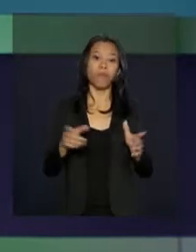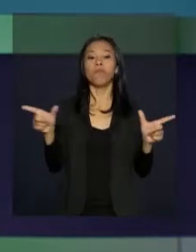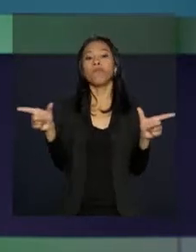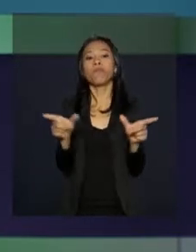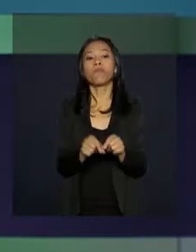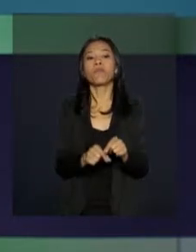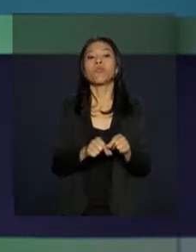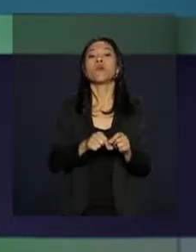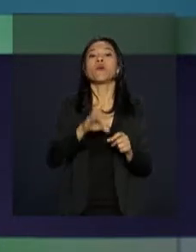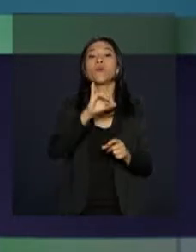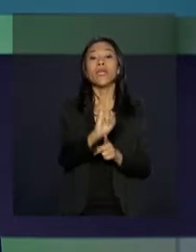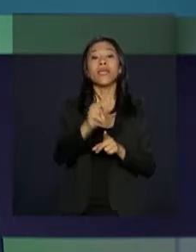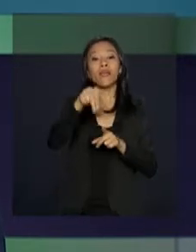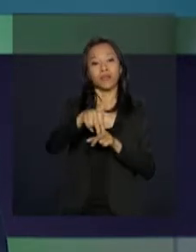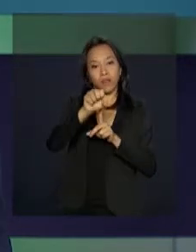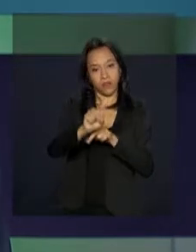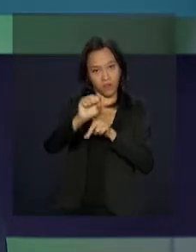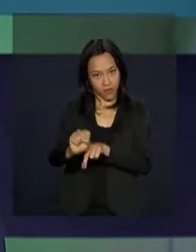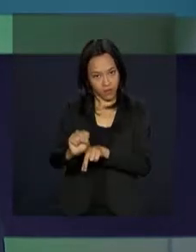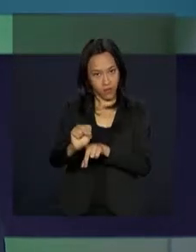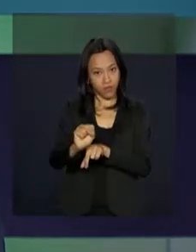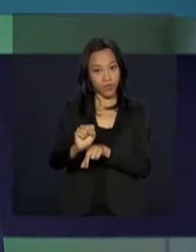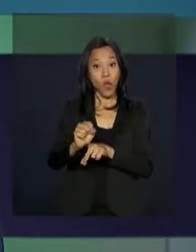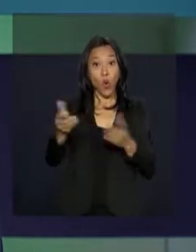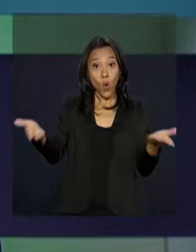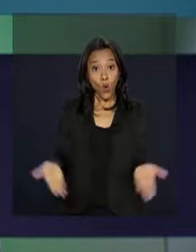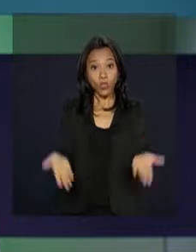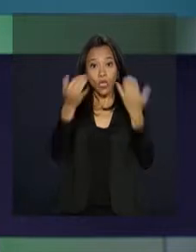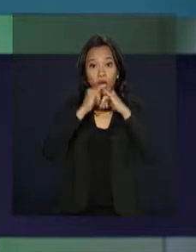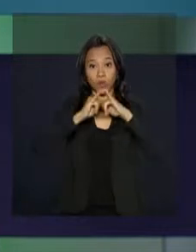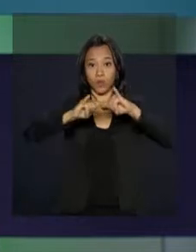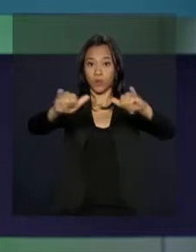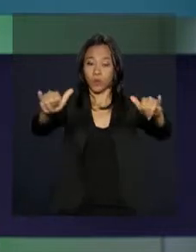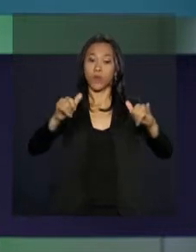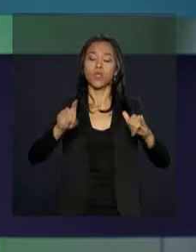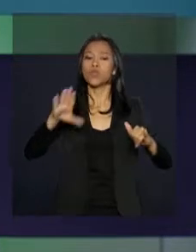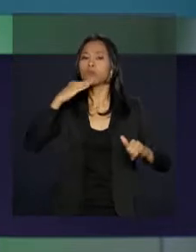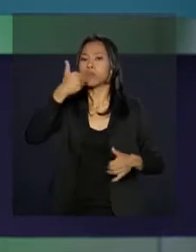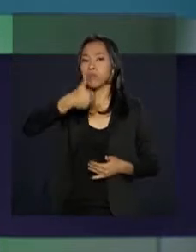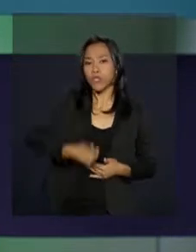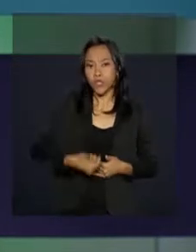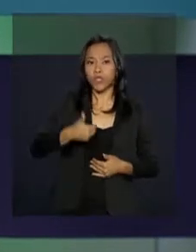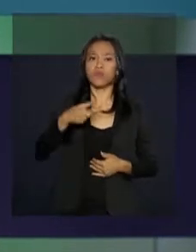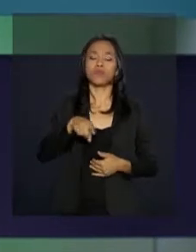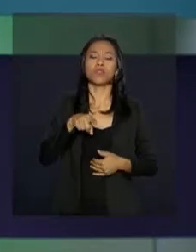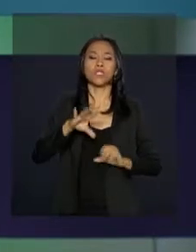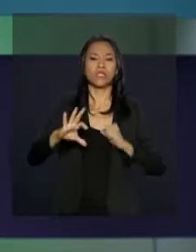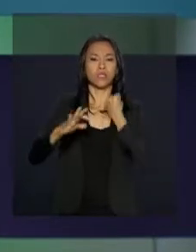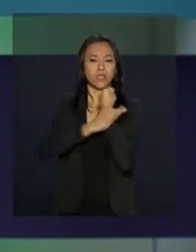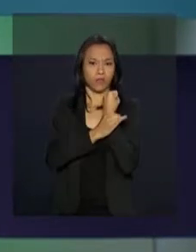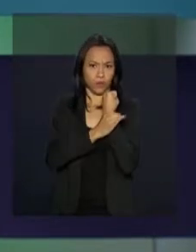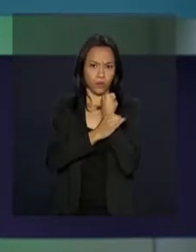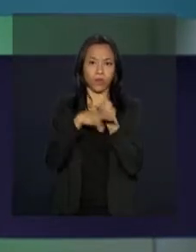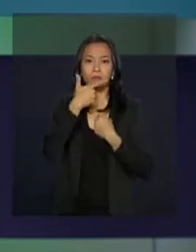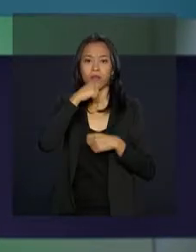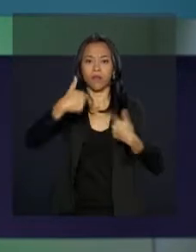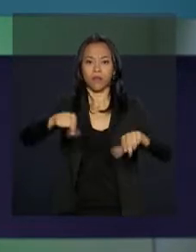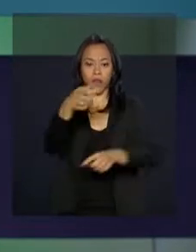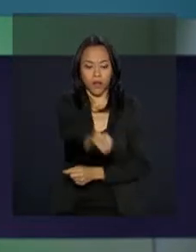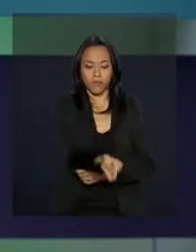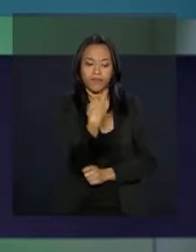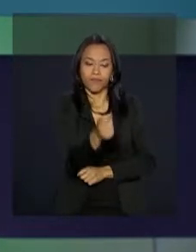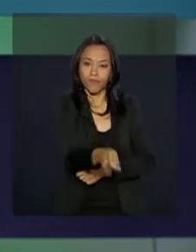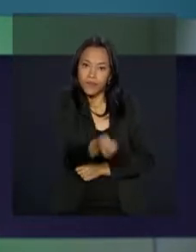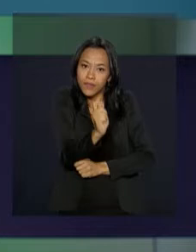do Seguro Social, INSS, anunciou hoje que o processamento dos pedidos do seguro defeso do pescador artesanal